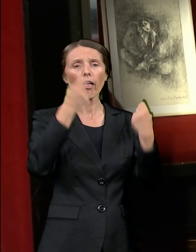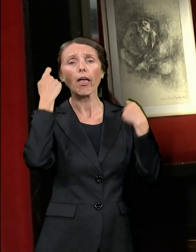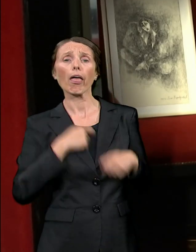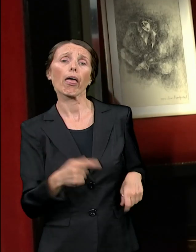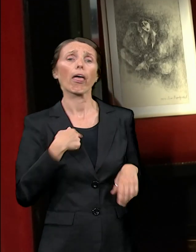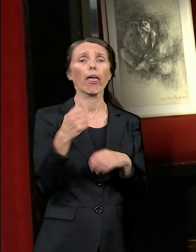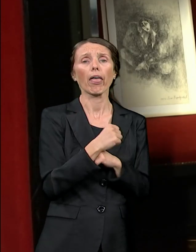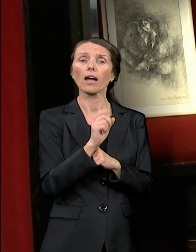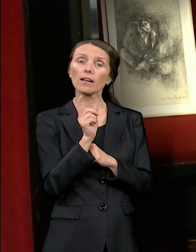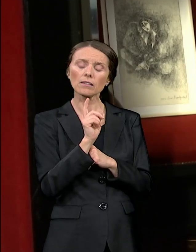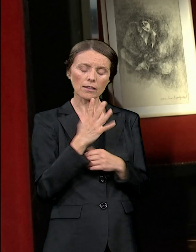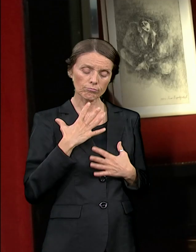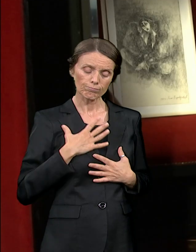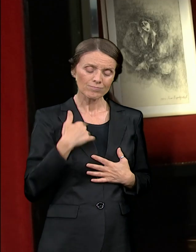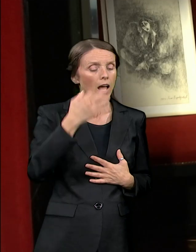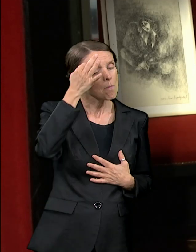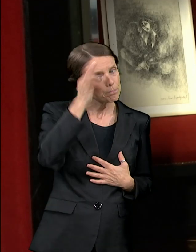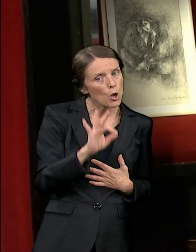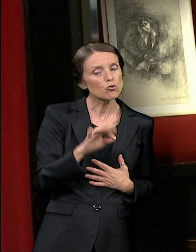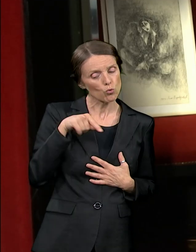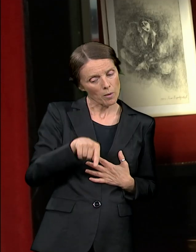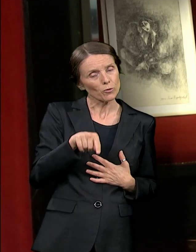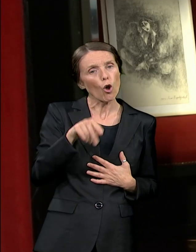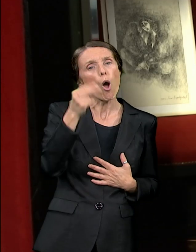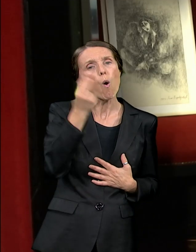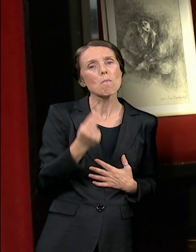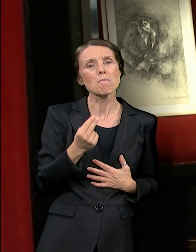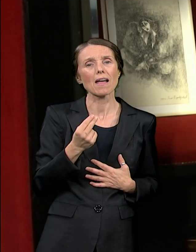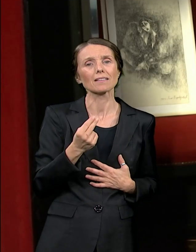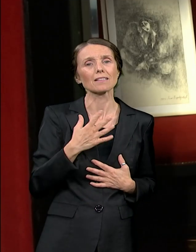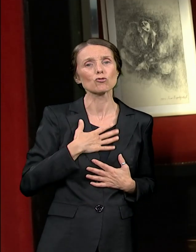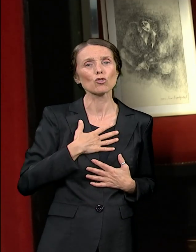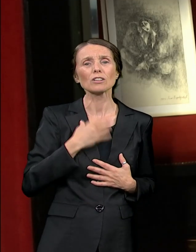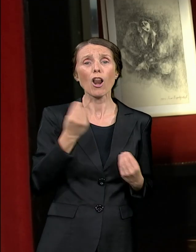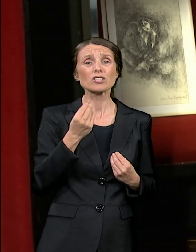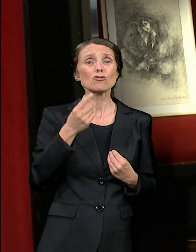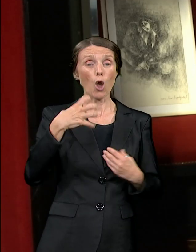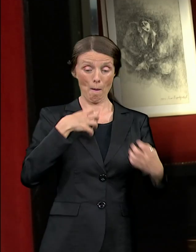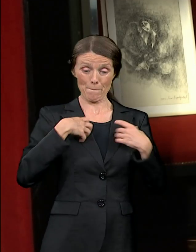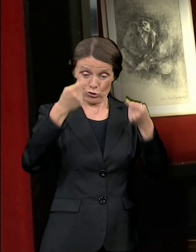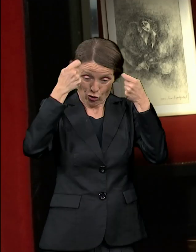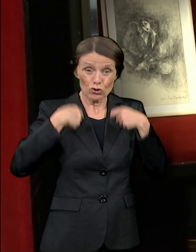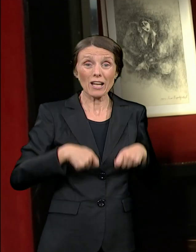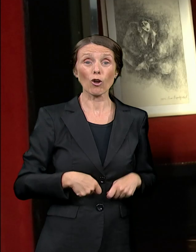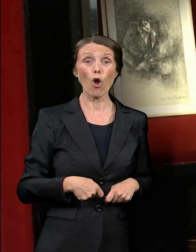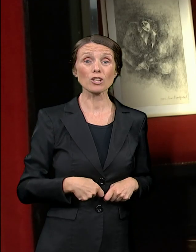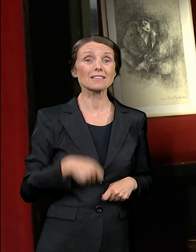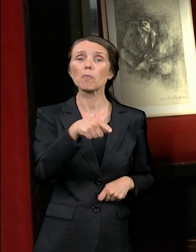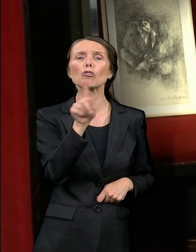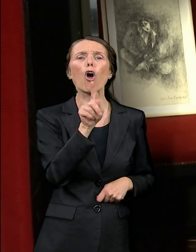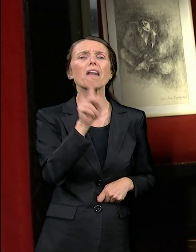ne odnositi se prema kostimu kao da je dnevna garderoba, jer nije. Ona je